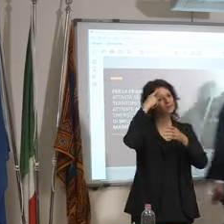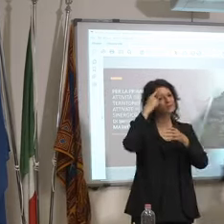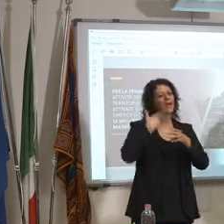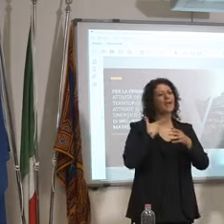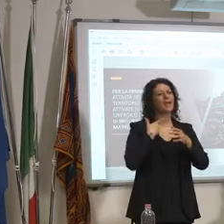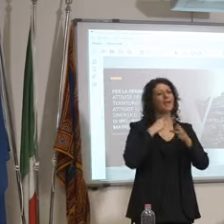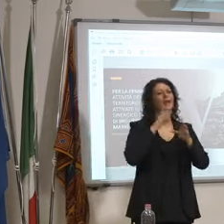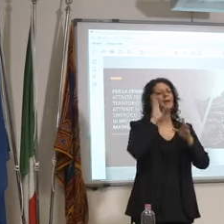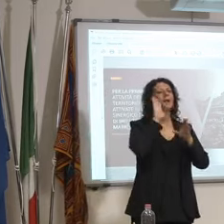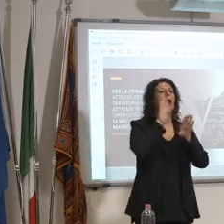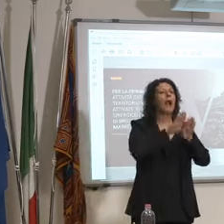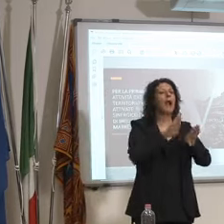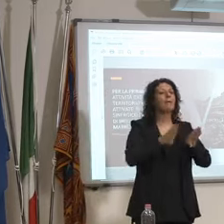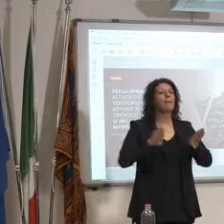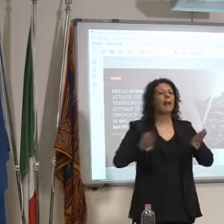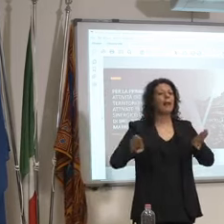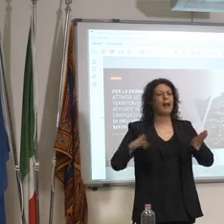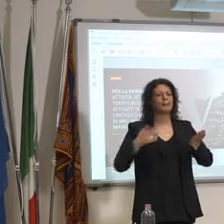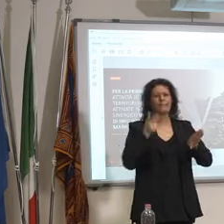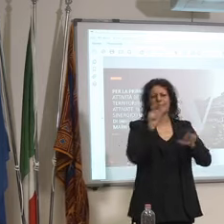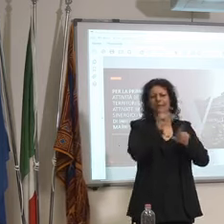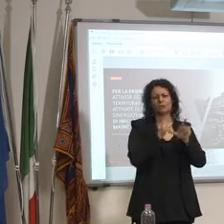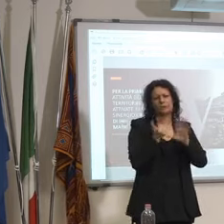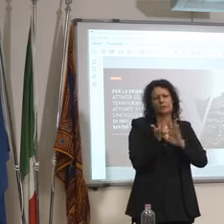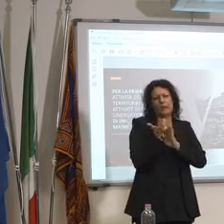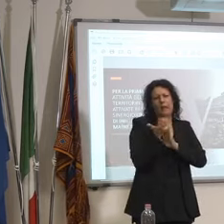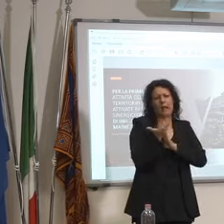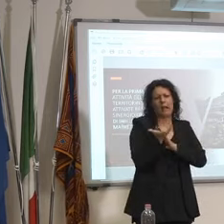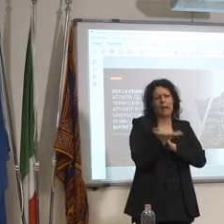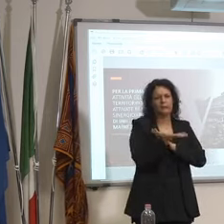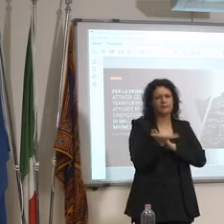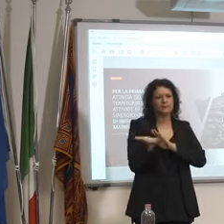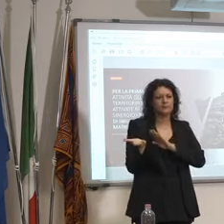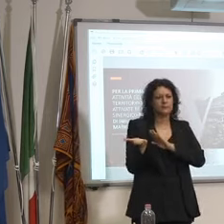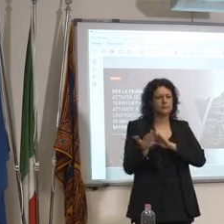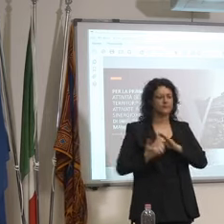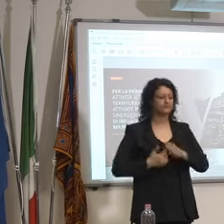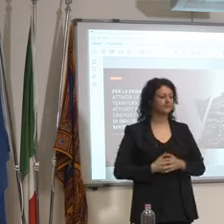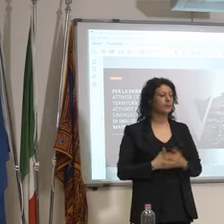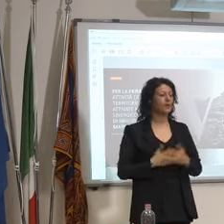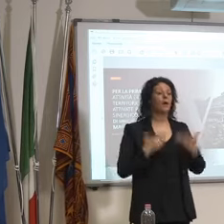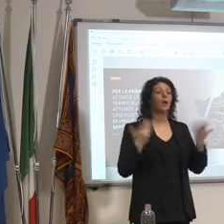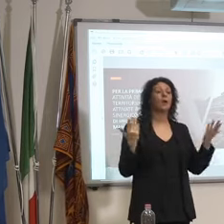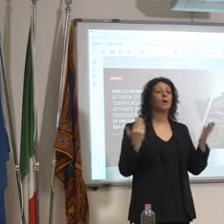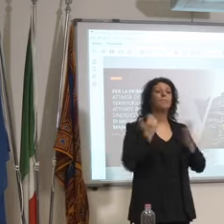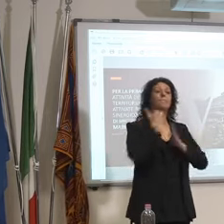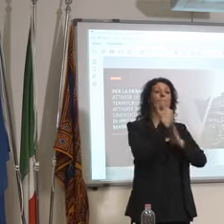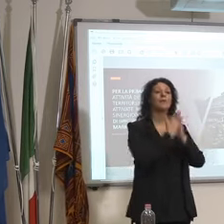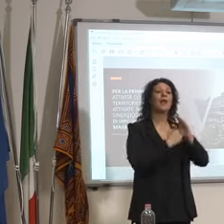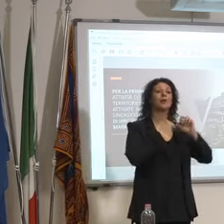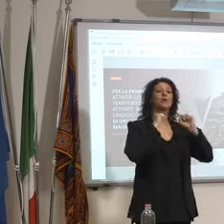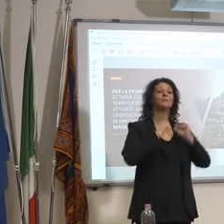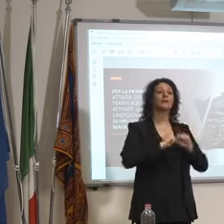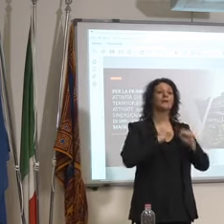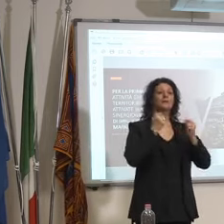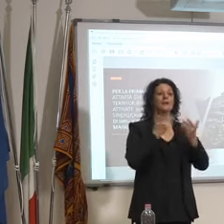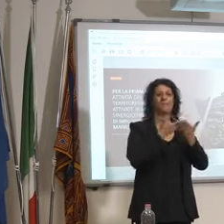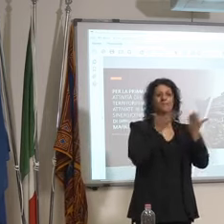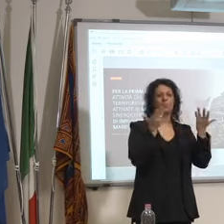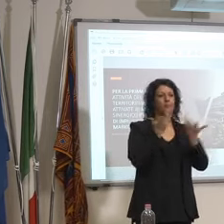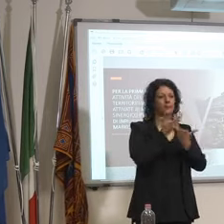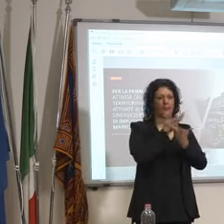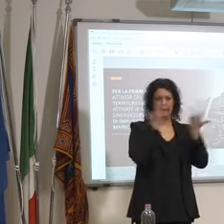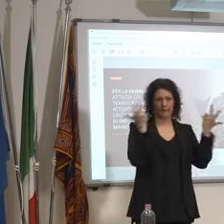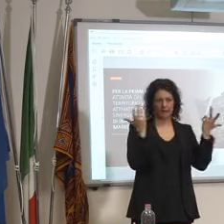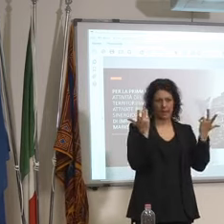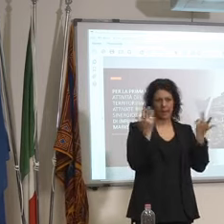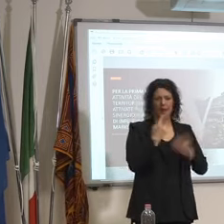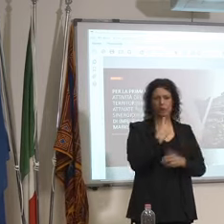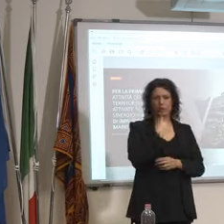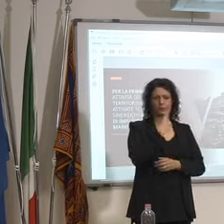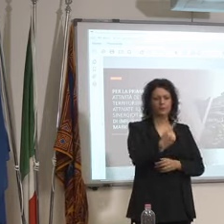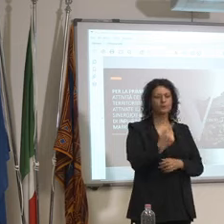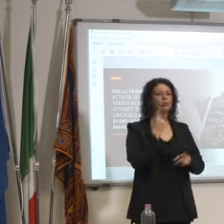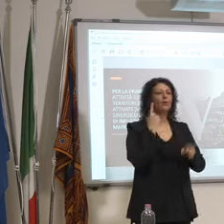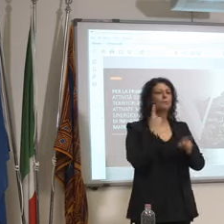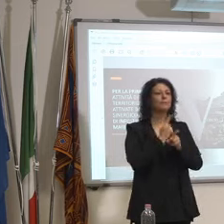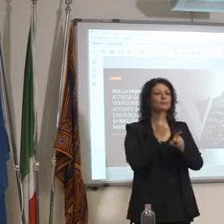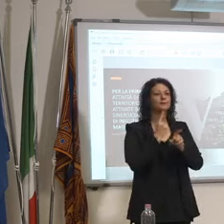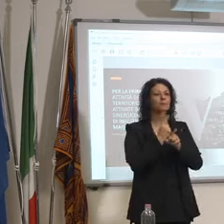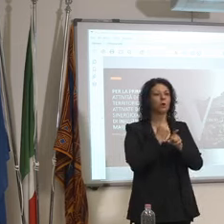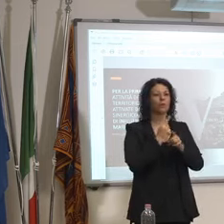diventare un'altra casa ma guarda c'è un piano di sanità pubblica che è chiaro quindi contatti contatti stretti quindi